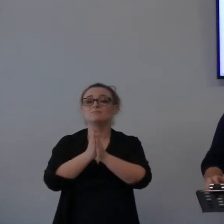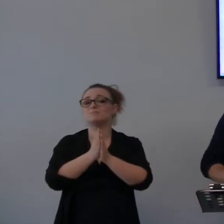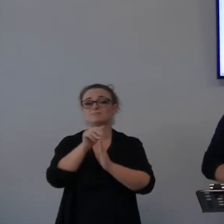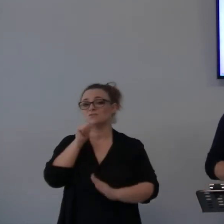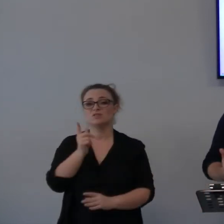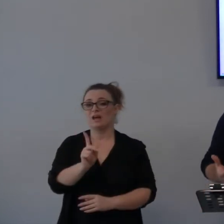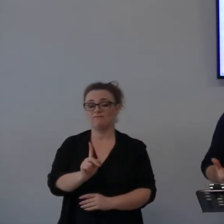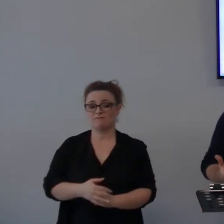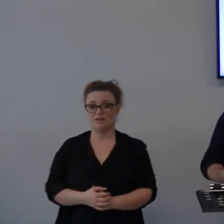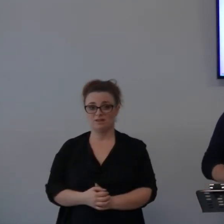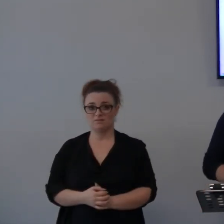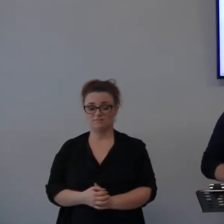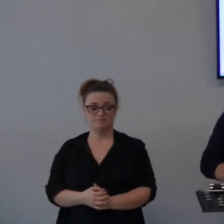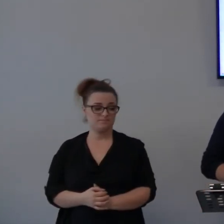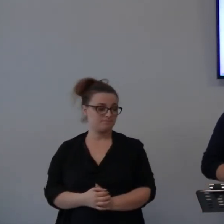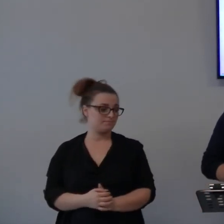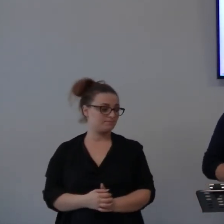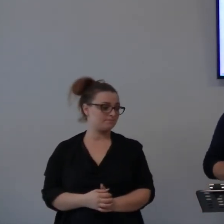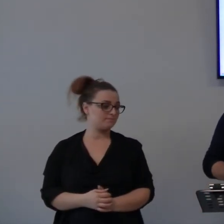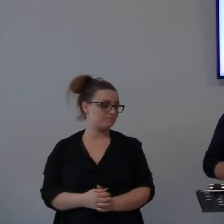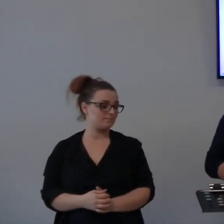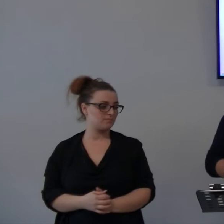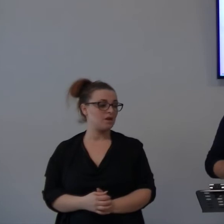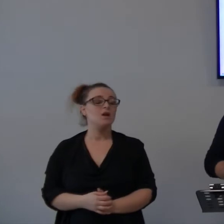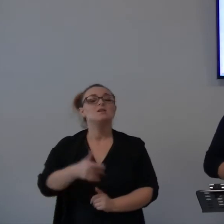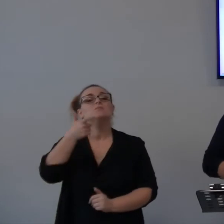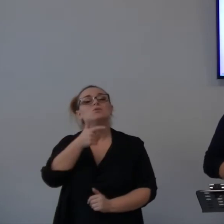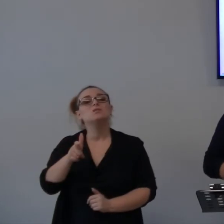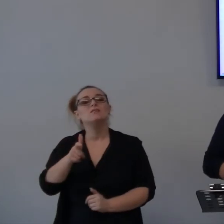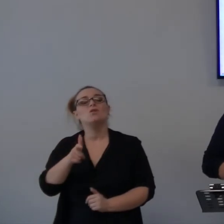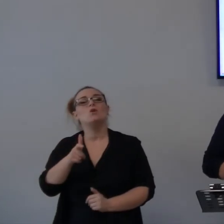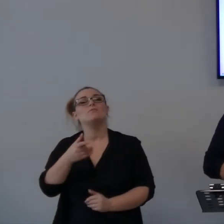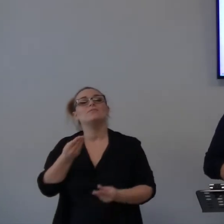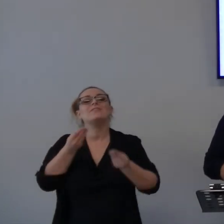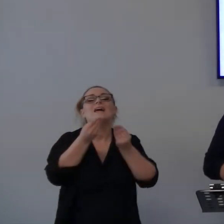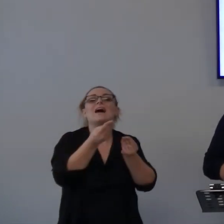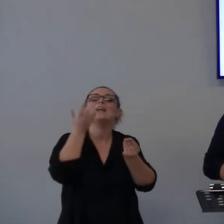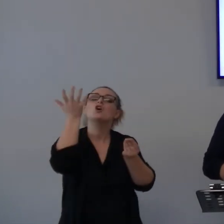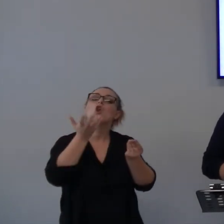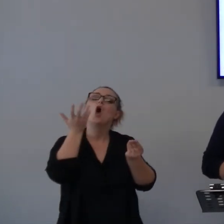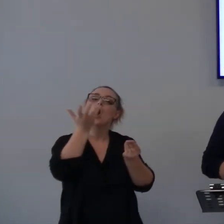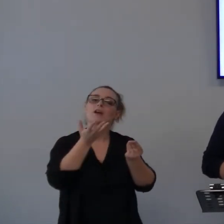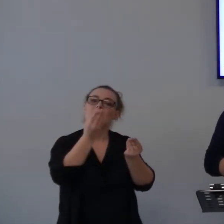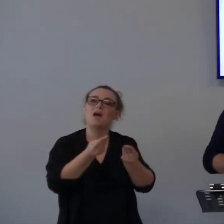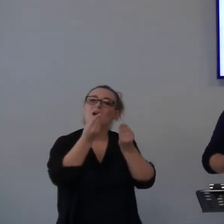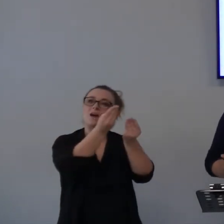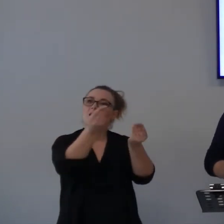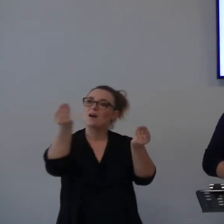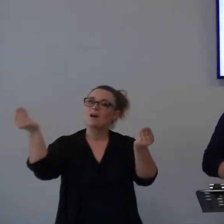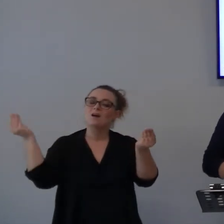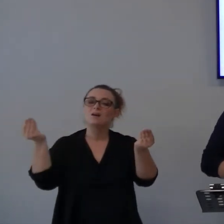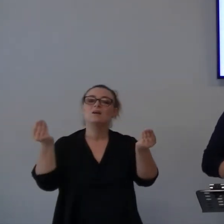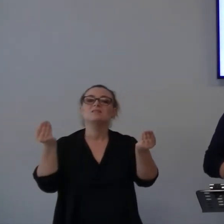è una grande fama, che viene attribuita, o che appartiene a qualcuno che ha compiuto opere